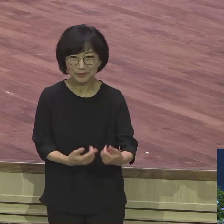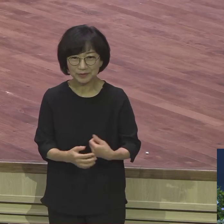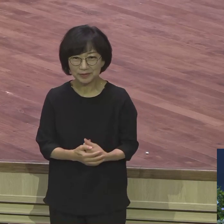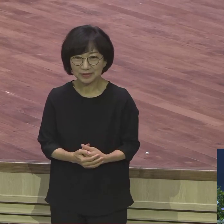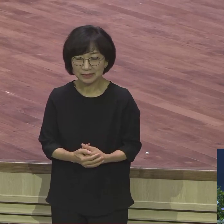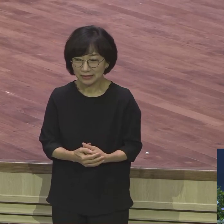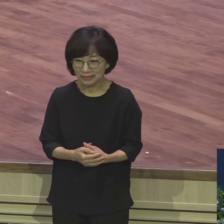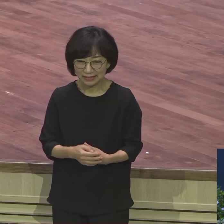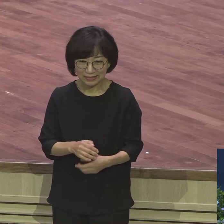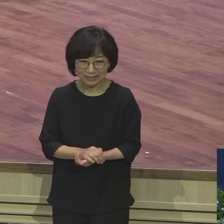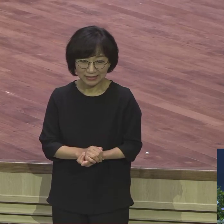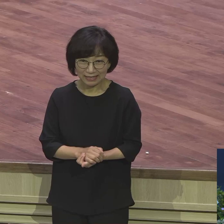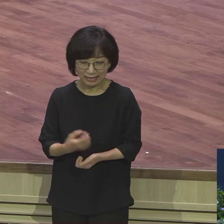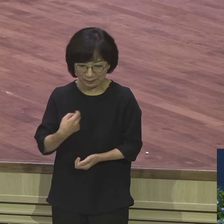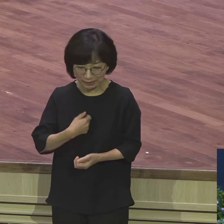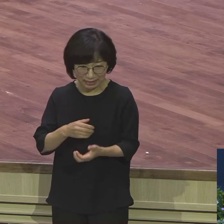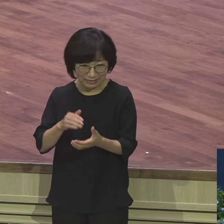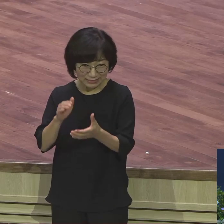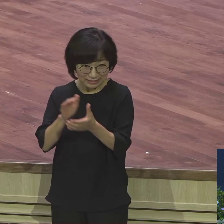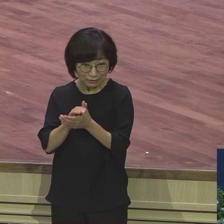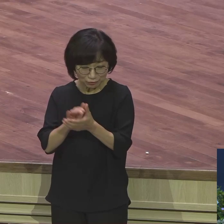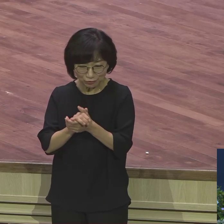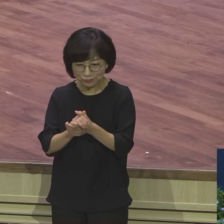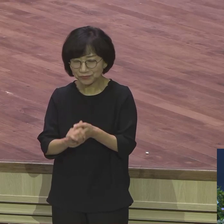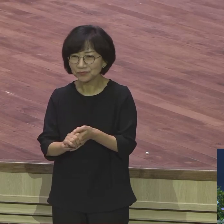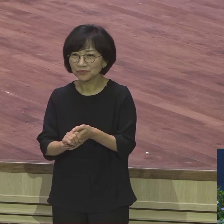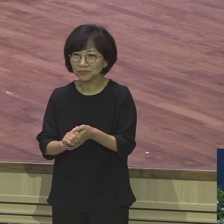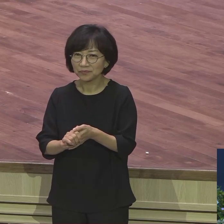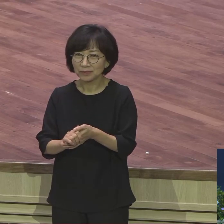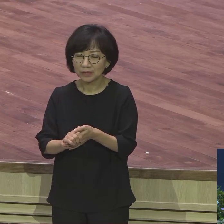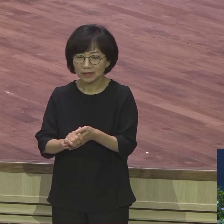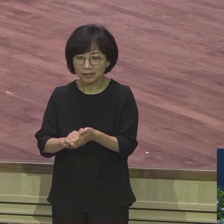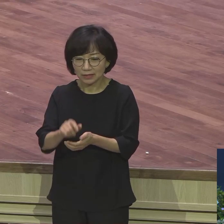신학 간다고 내가 따라오는 님 9명인데 하나 제대로 된 님 하나도 없어요